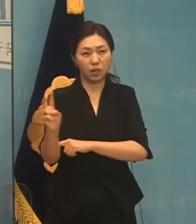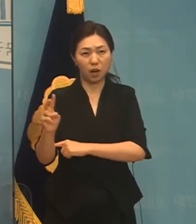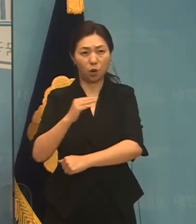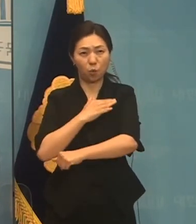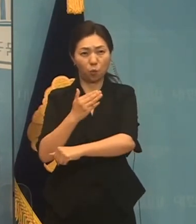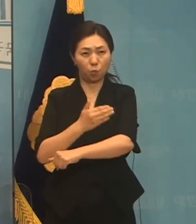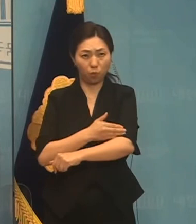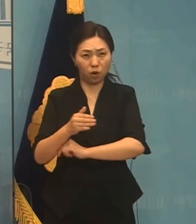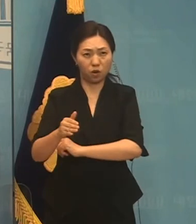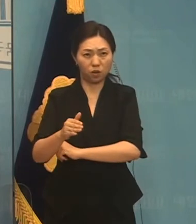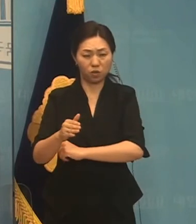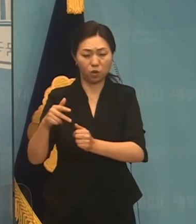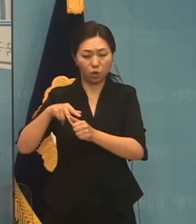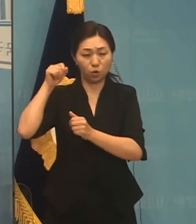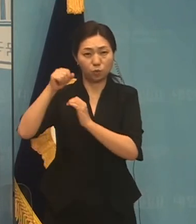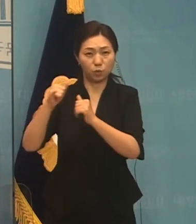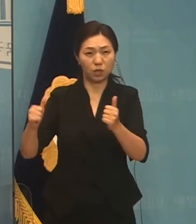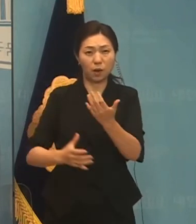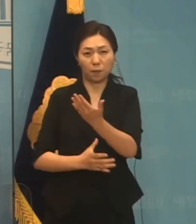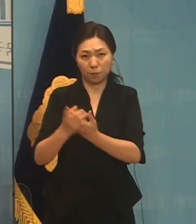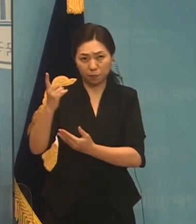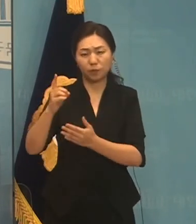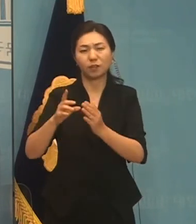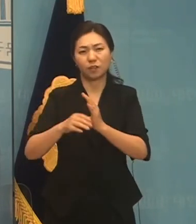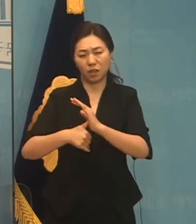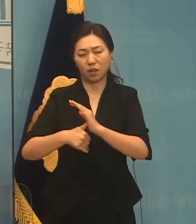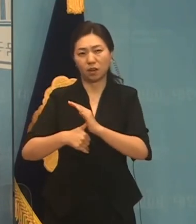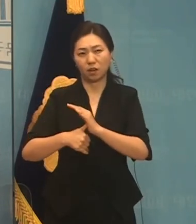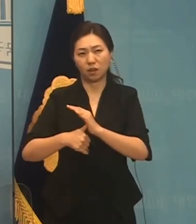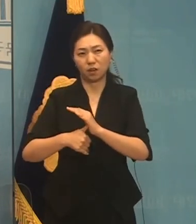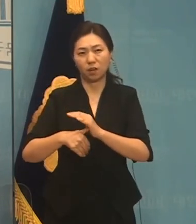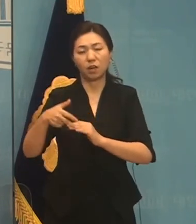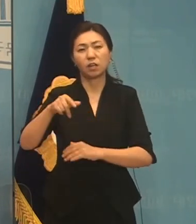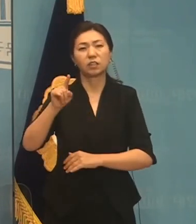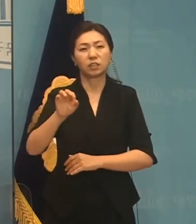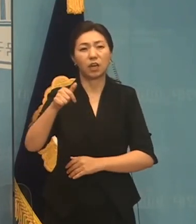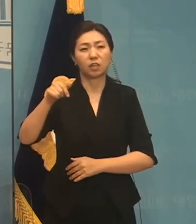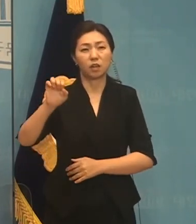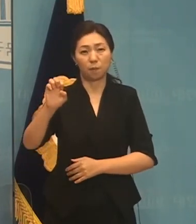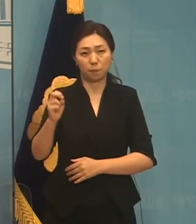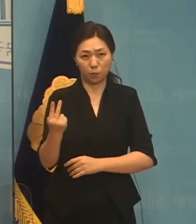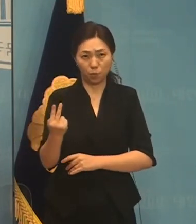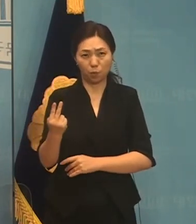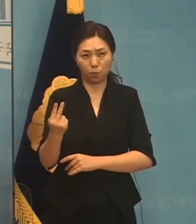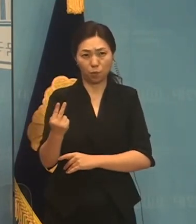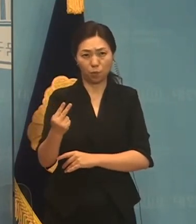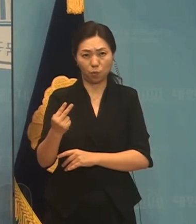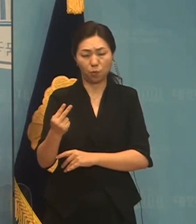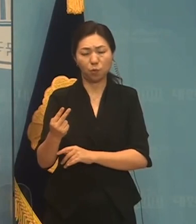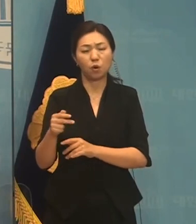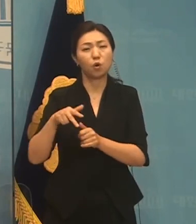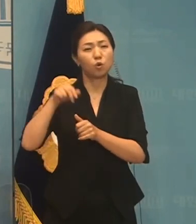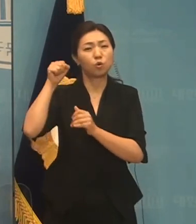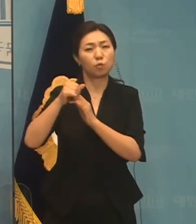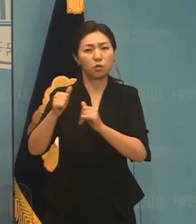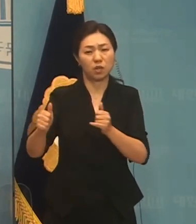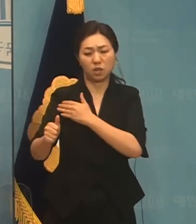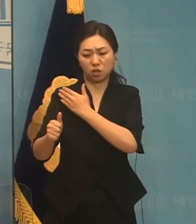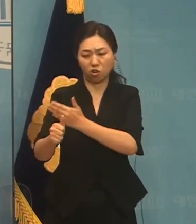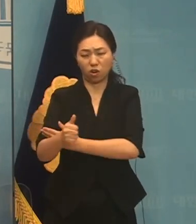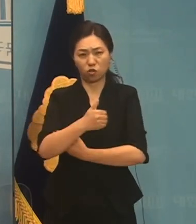과정 그리고 훌륭한 걸 보는 이 모든 과정에서 장기표 동지의 역량이 크게 많이 되자고